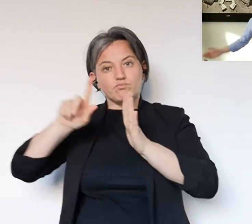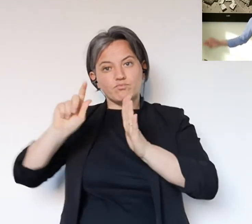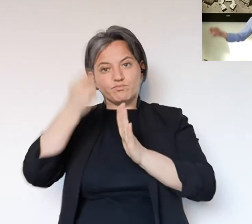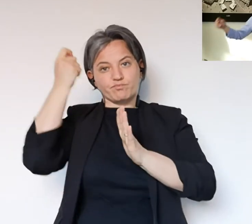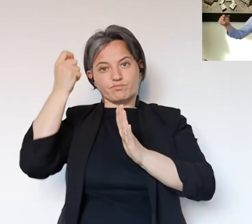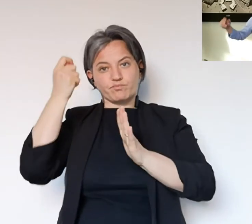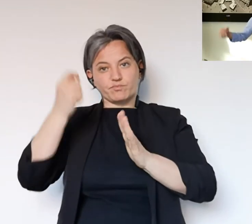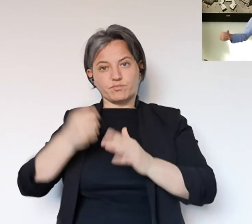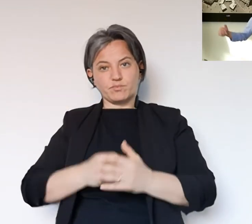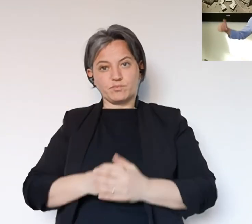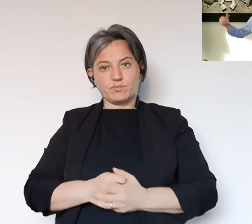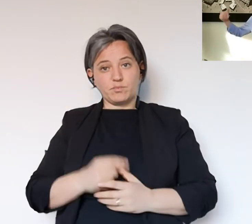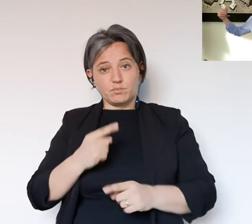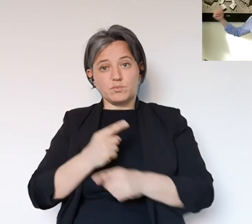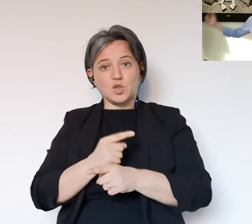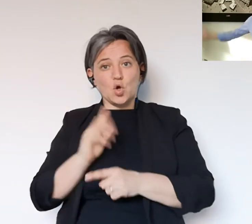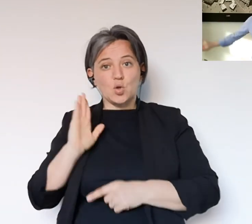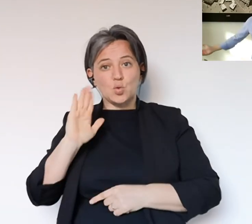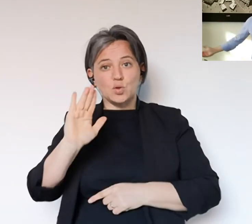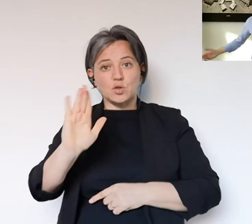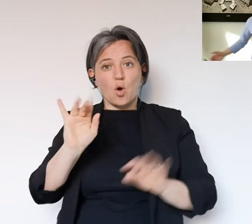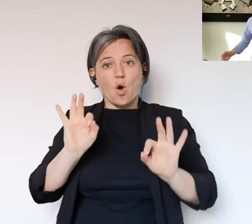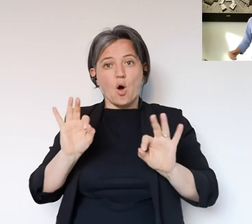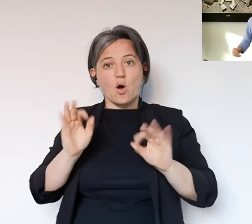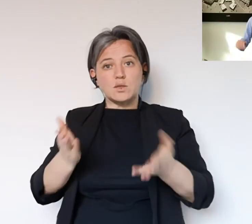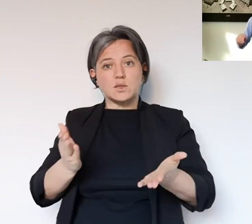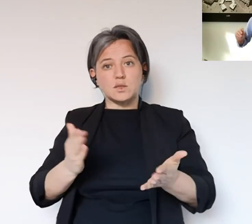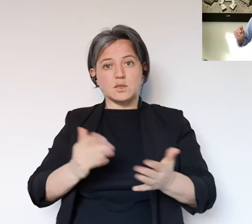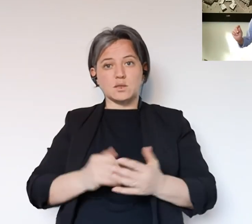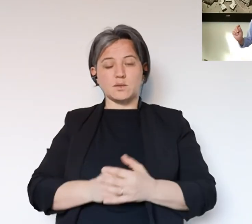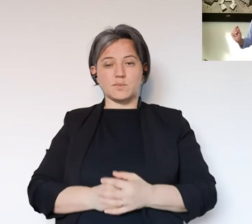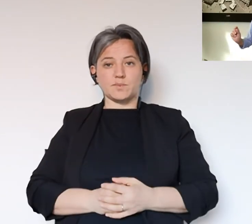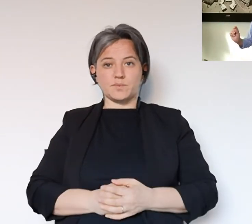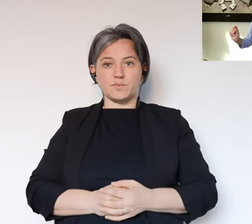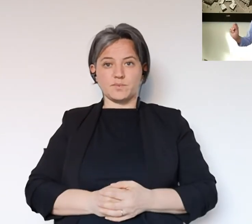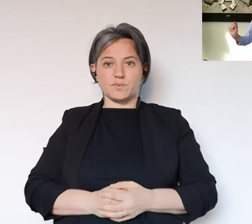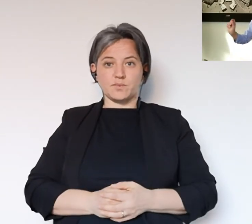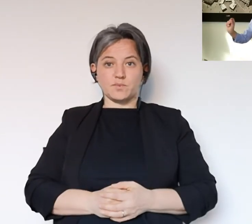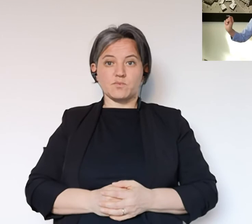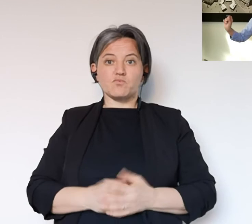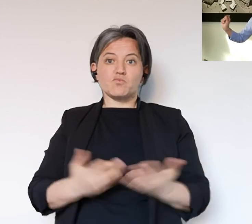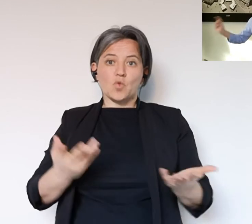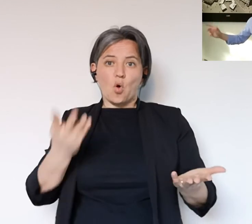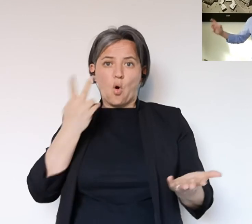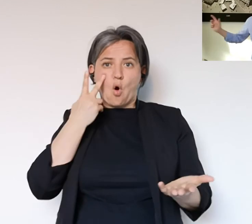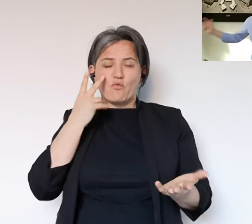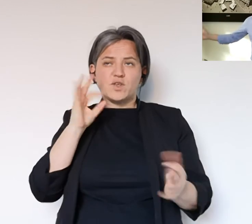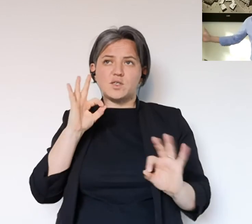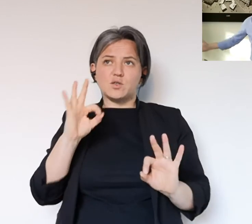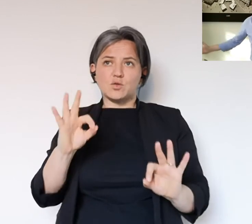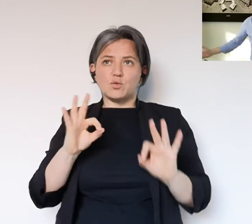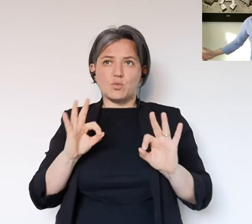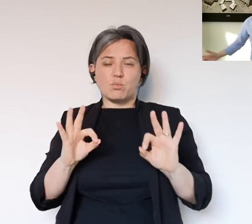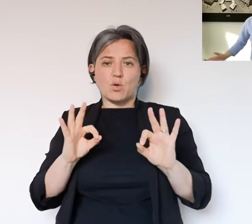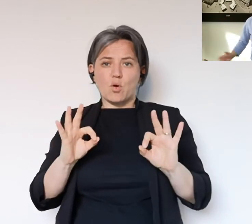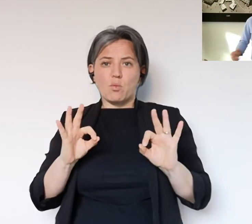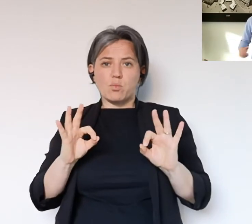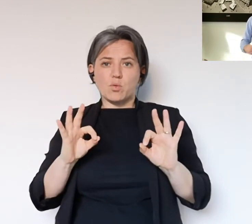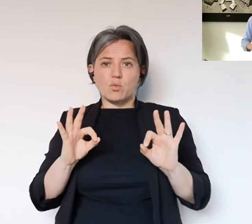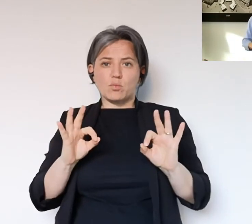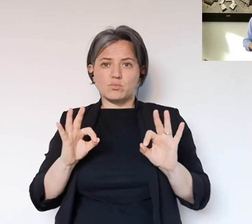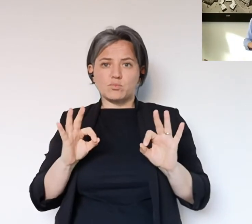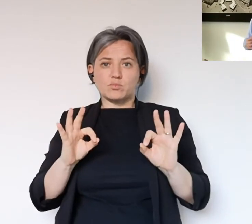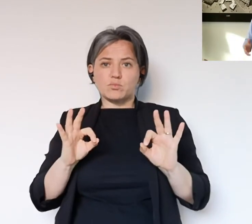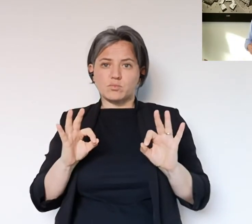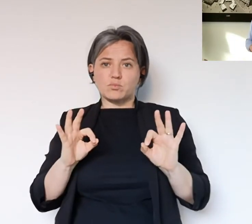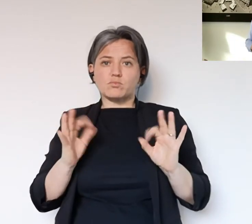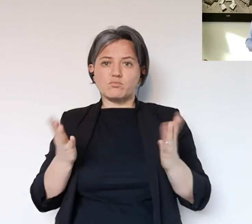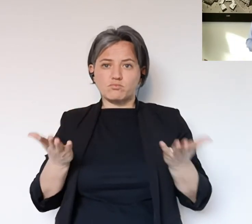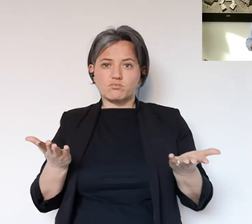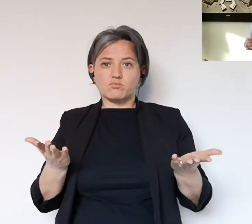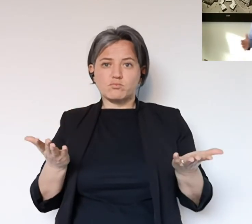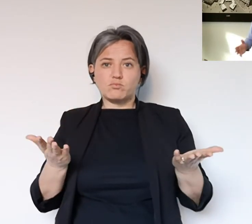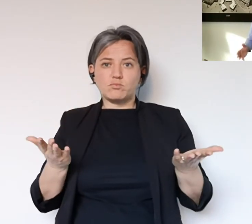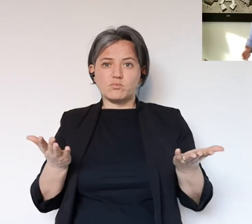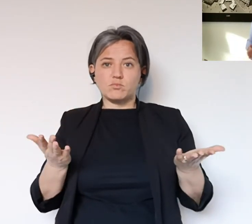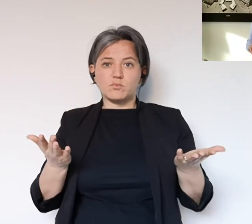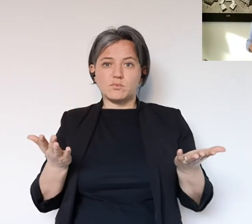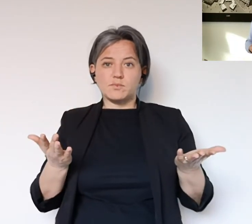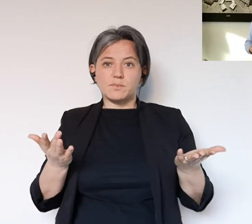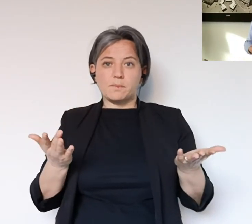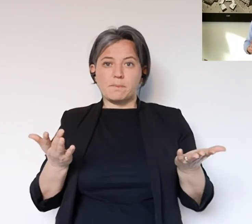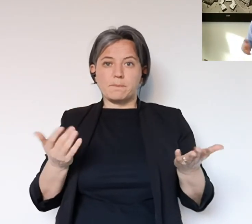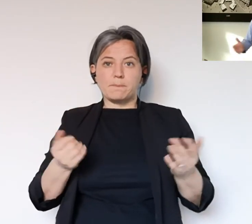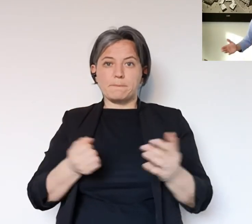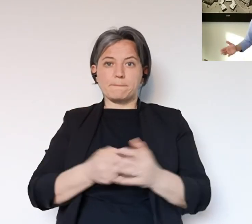libertà, quel pezzo di opportunità, quelle dimensioni in più che abbiamo. Devo dire ho avuto